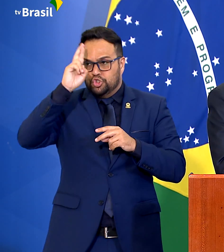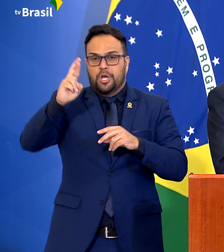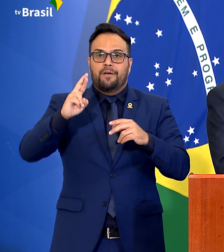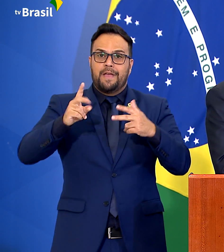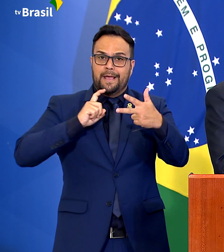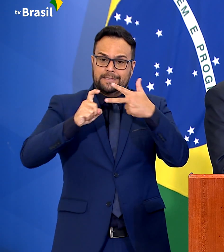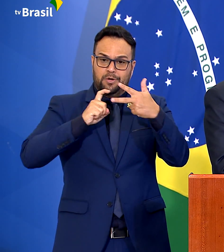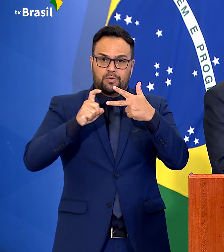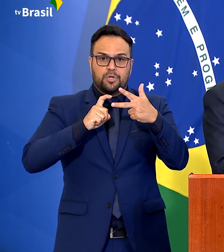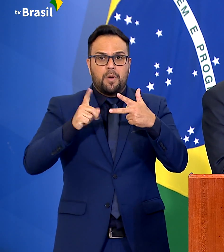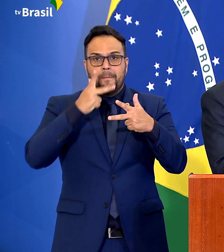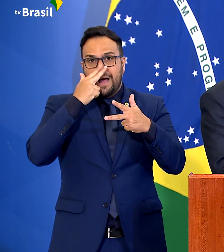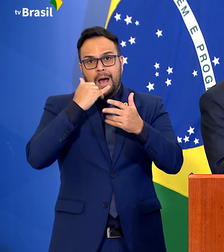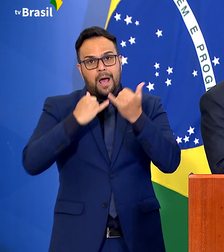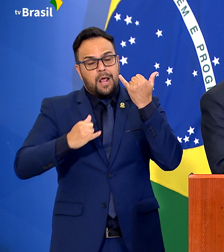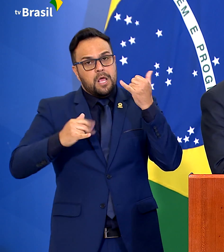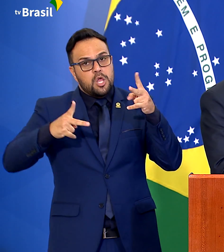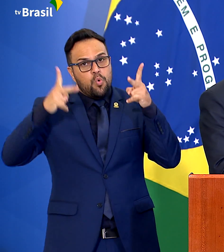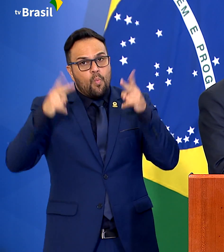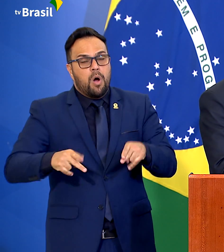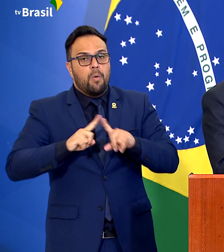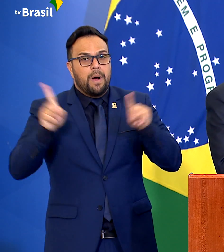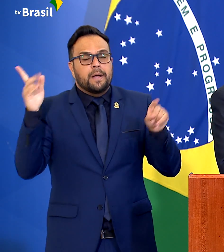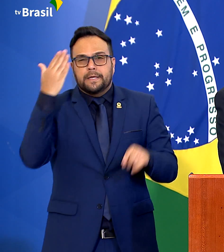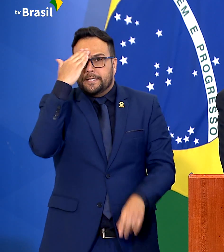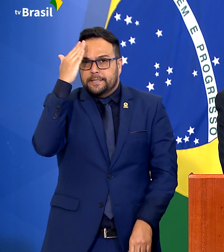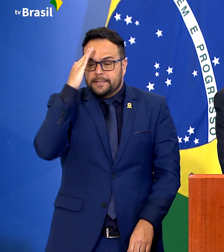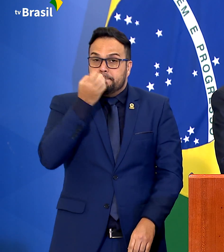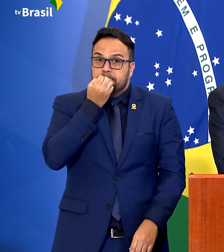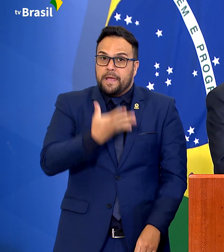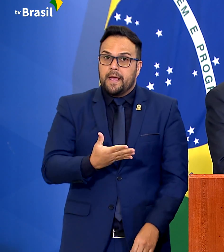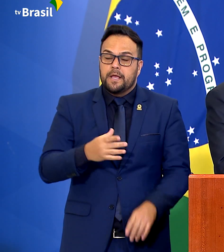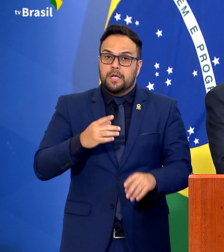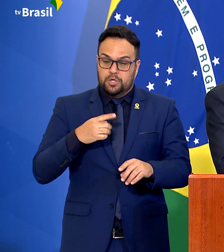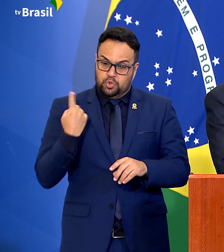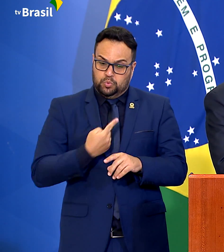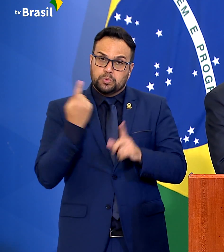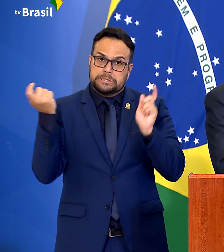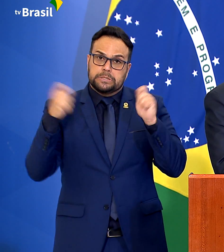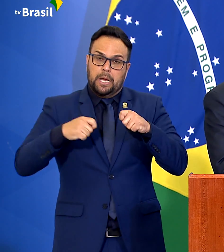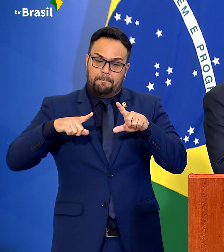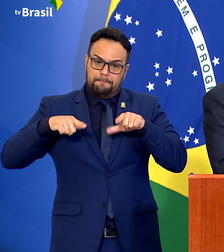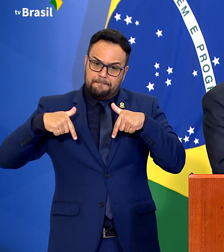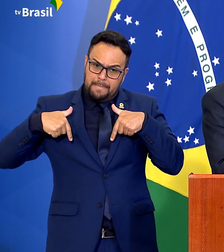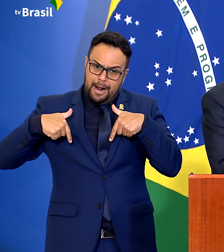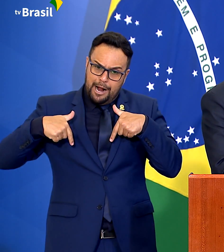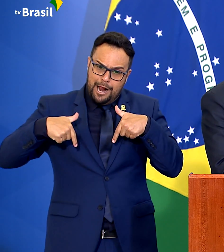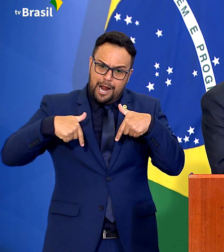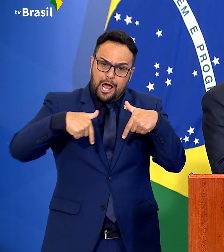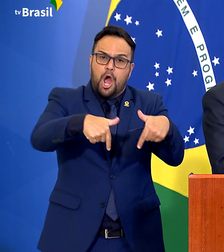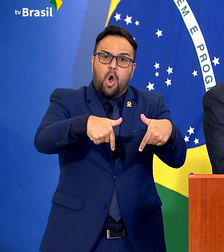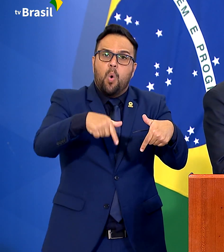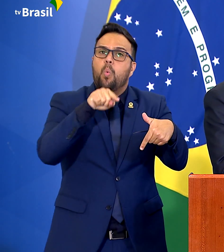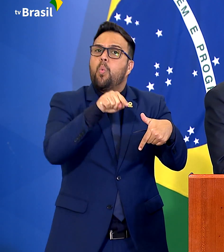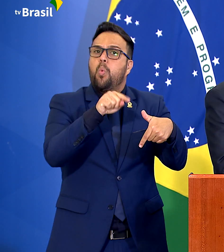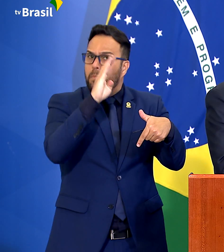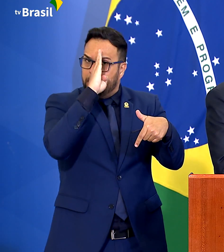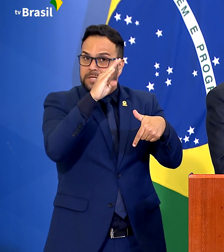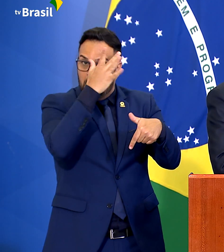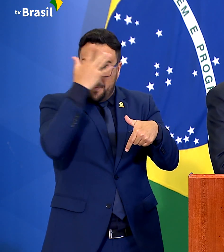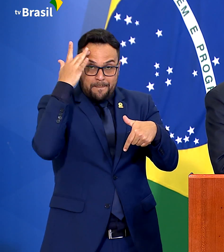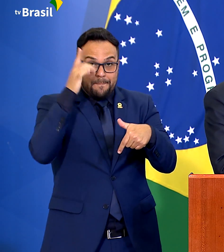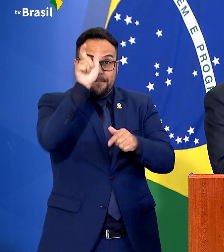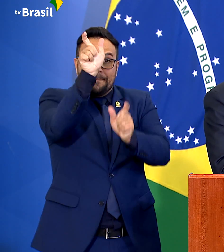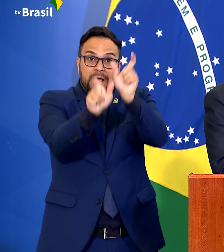entendimento entre os nossos governos leva a ações onde, na ponta da linha, o beneficiado